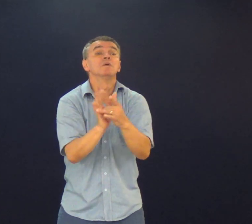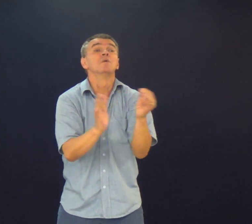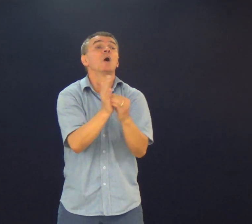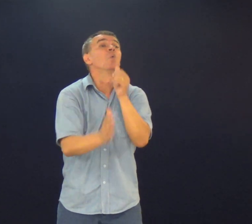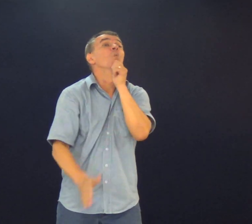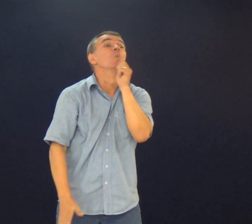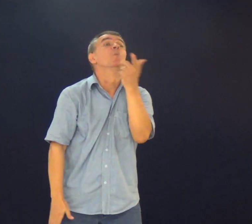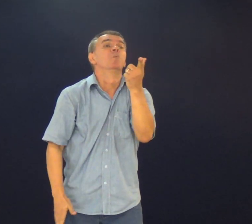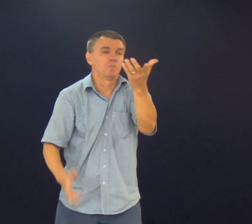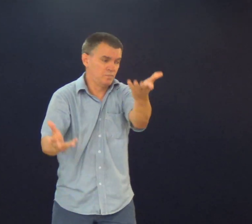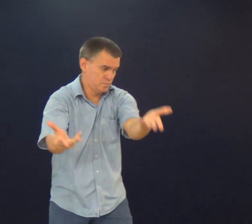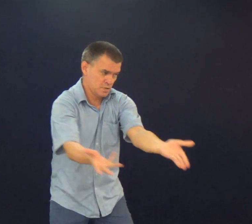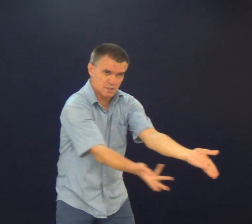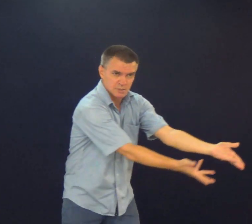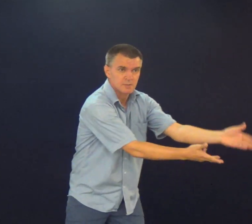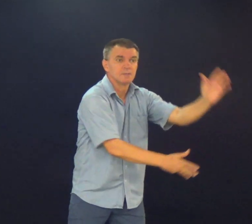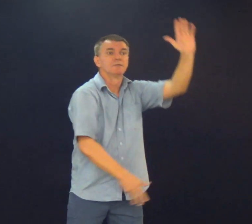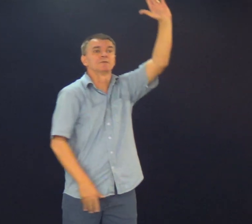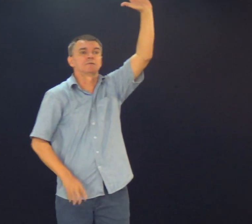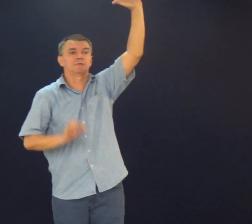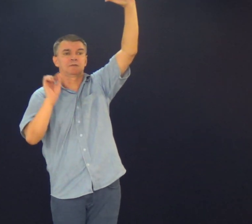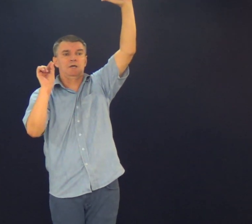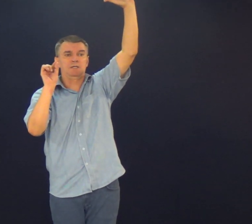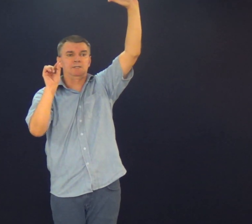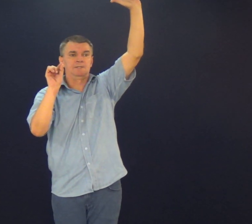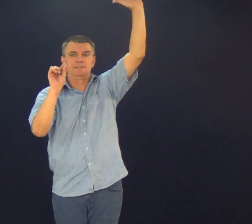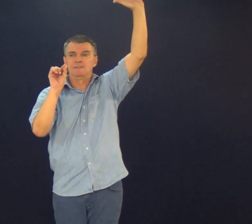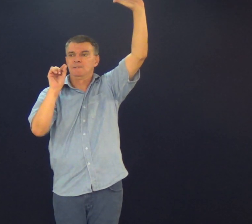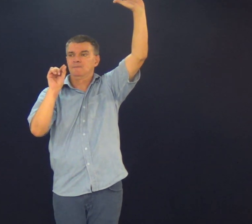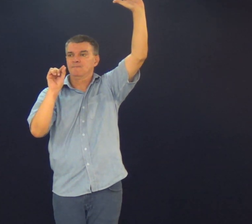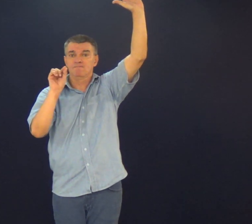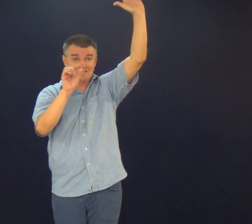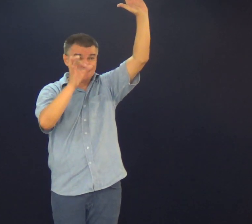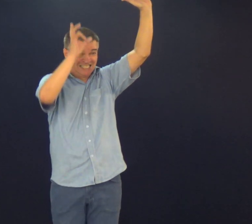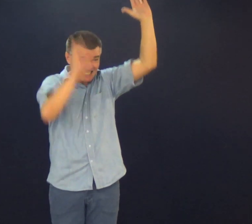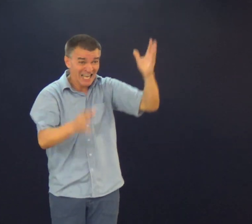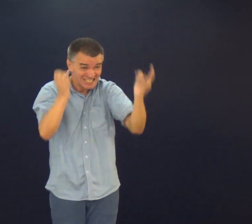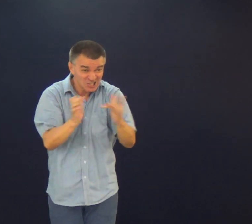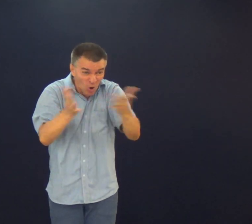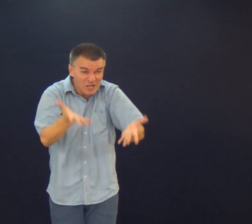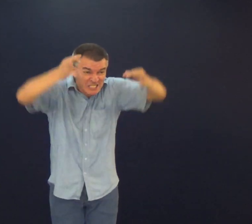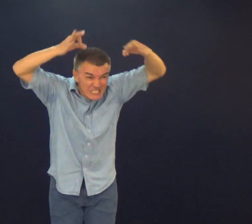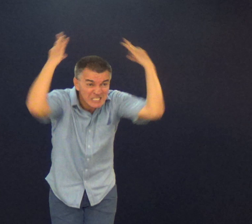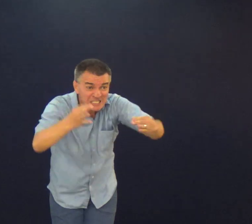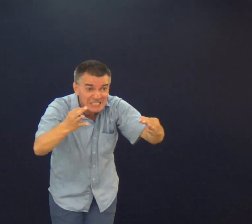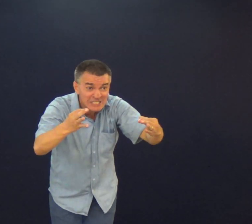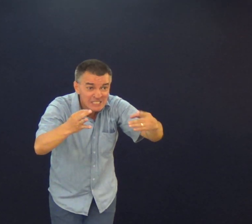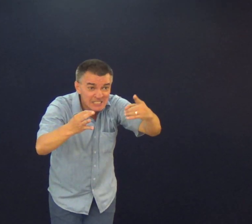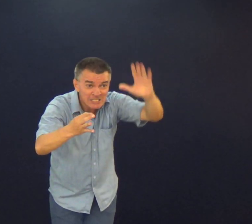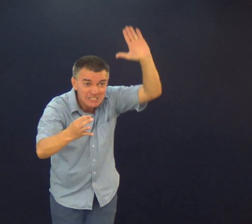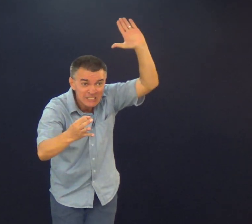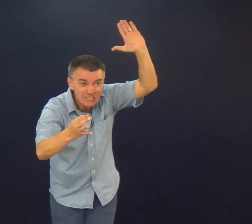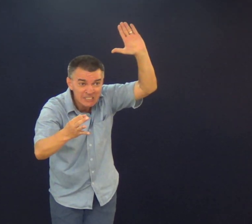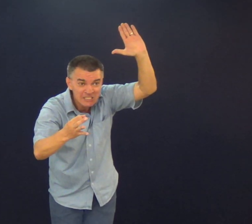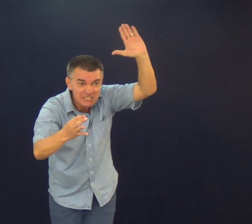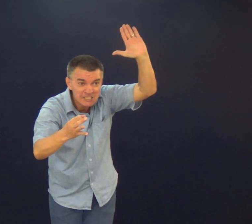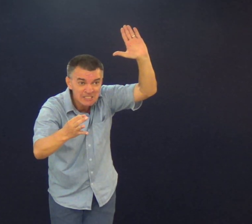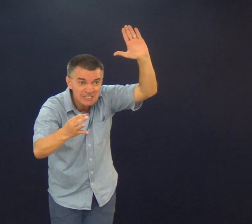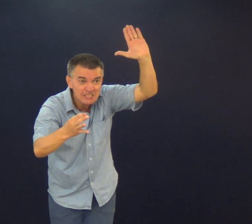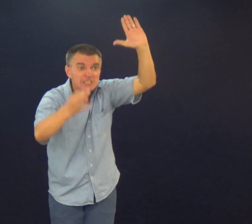Pessoas que não aceitaram Jesus ainda Primeira vez Ergue a sua mão E vem para cá Tem certeza disso? Isso é muito